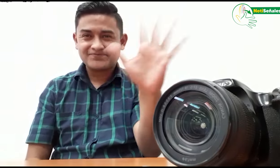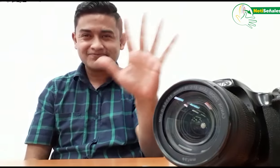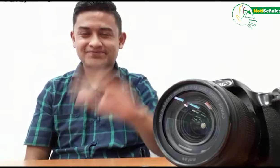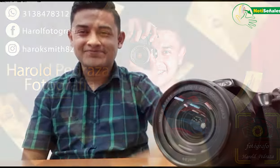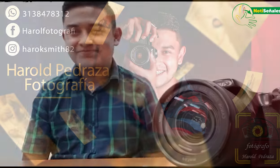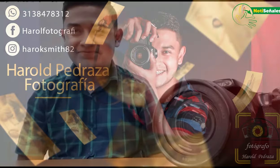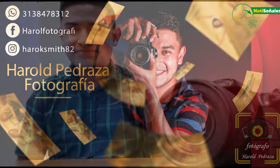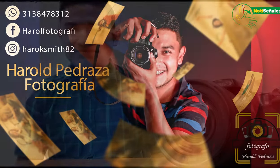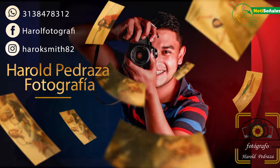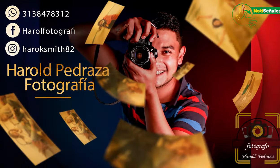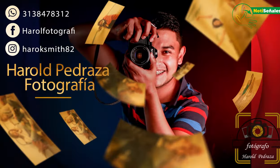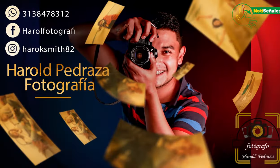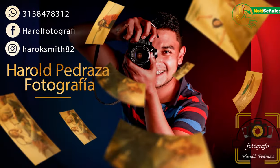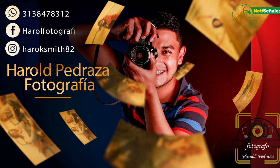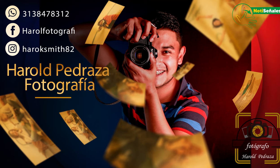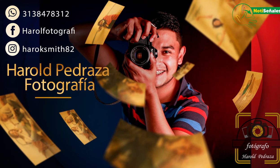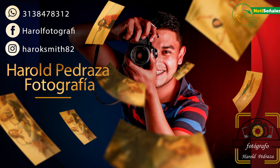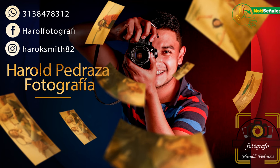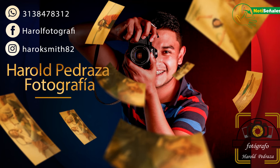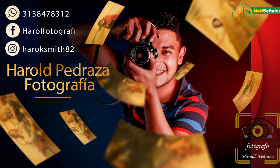Hasta luego Harold Pedraza Fotografía